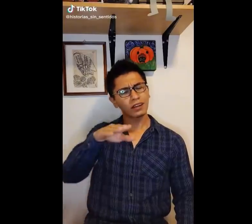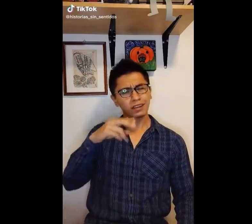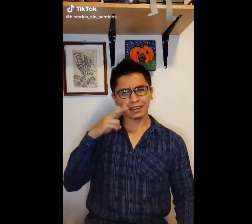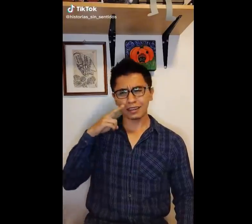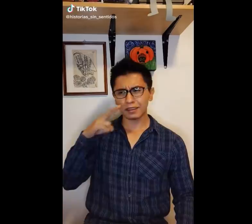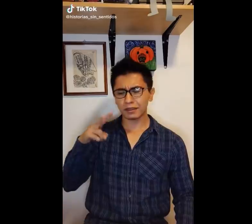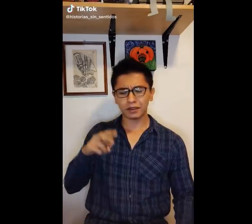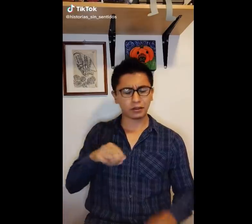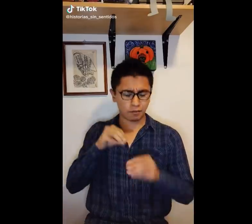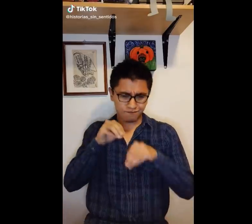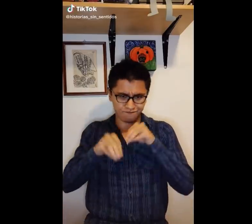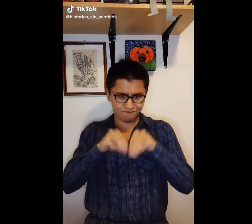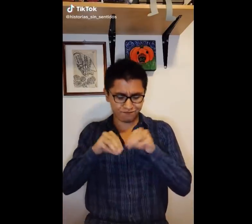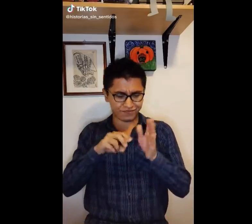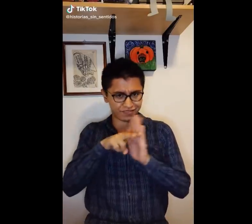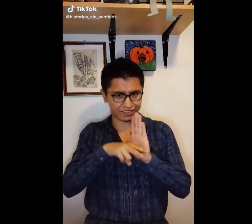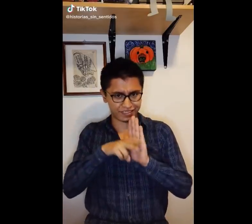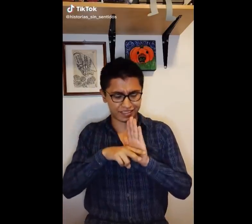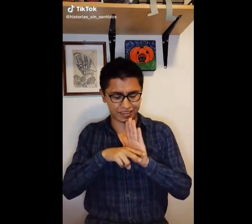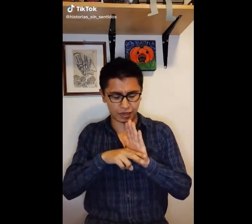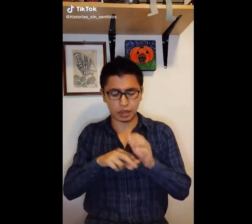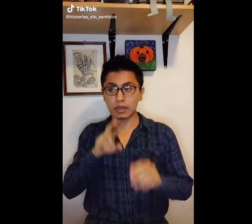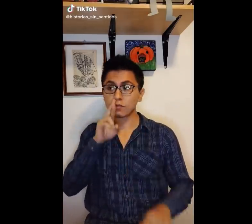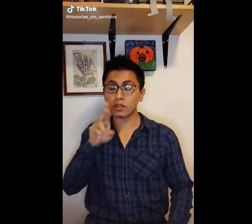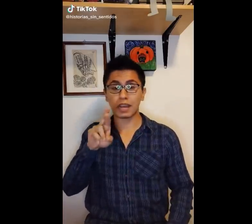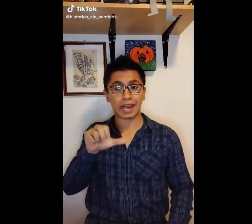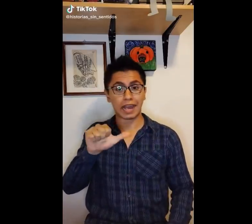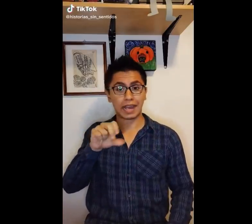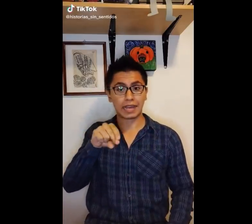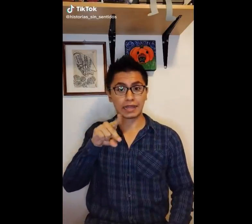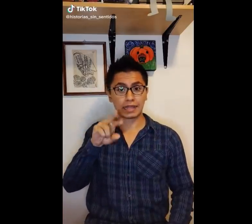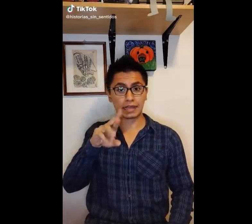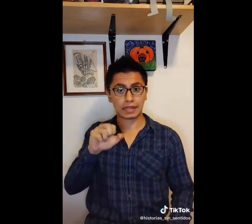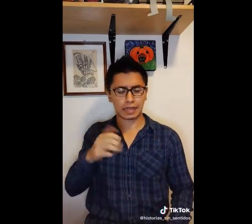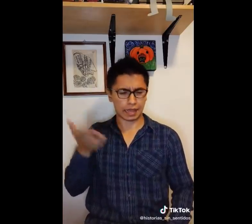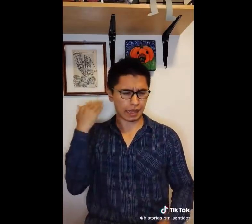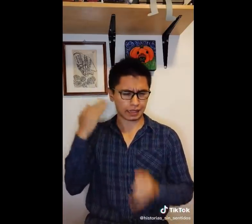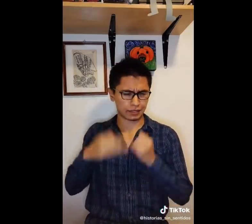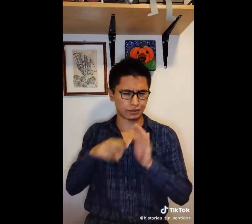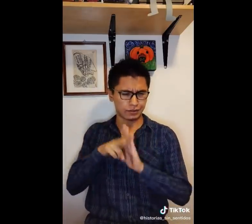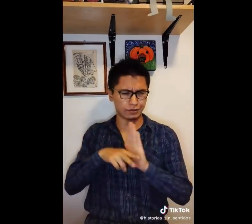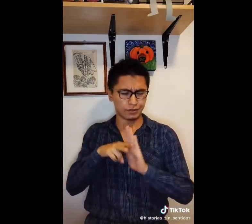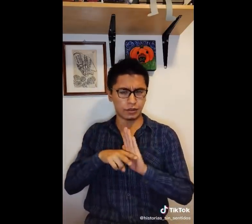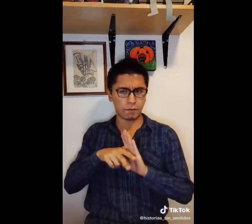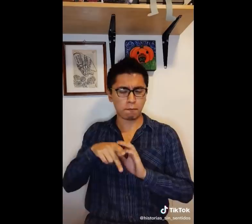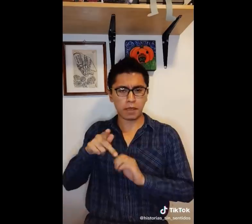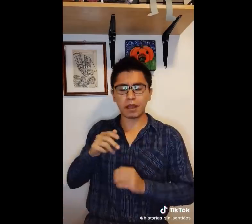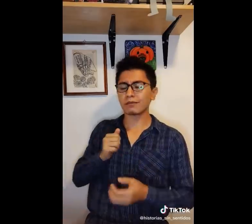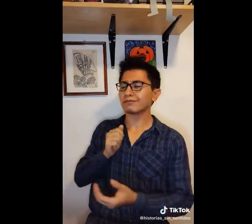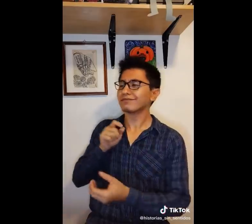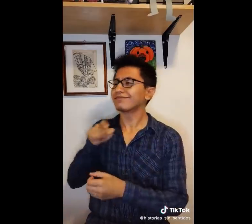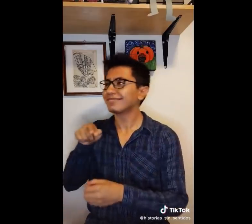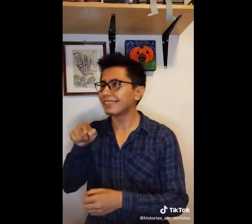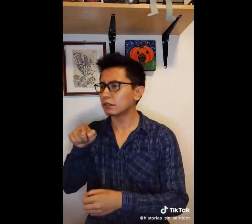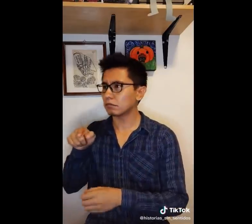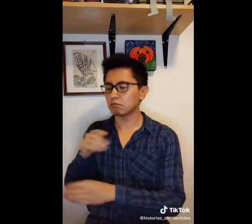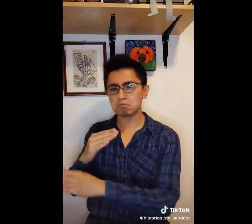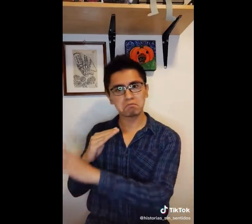Finalmente, en otra publicación, el tiktoker experto en lengua de señas dijo que Andra, quien se volvió viral por la frase,